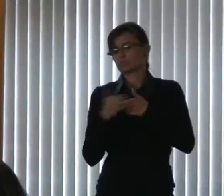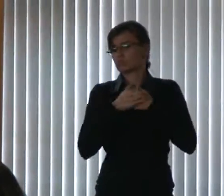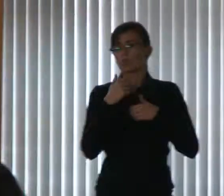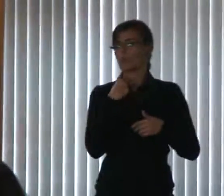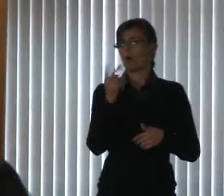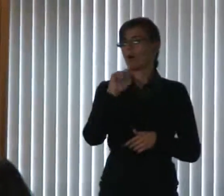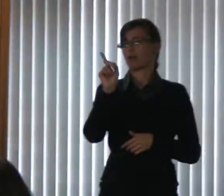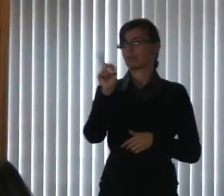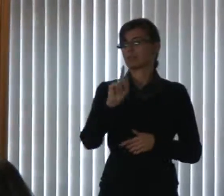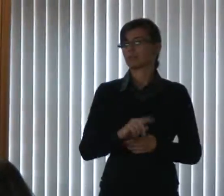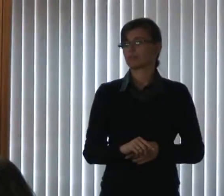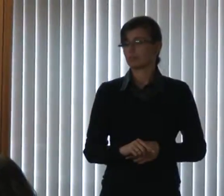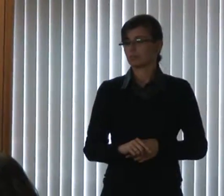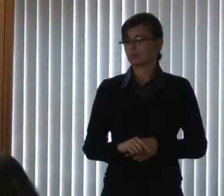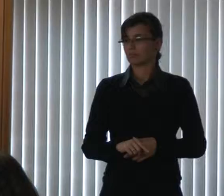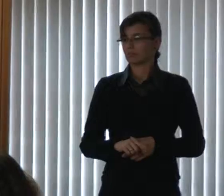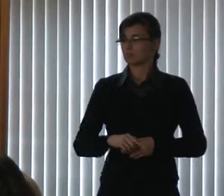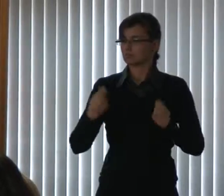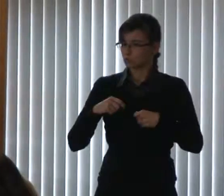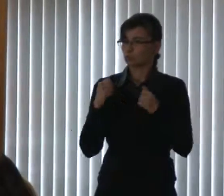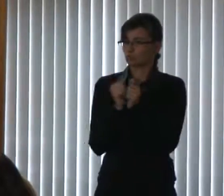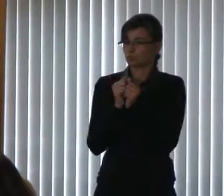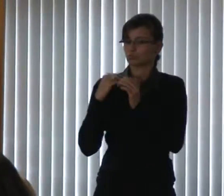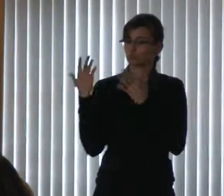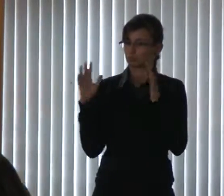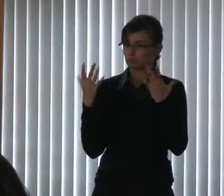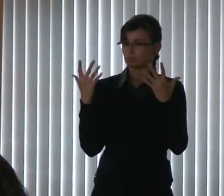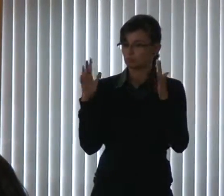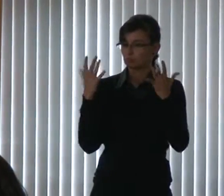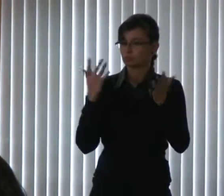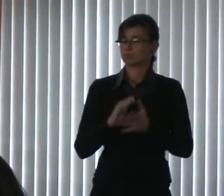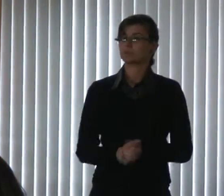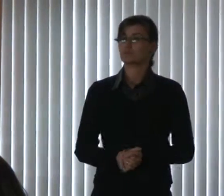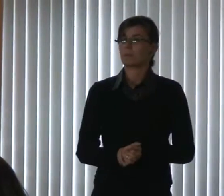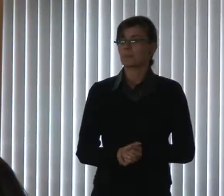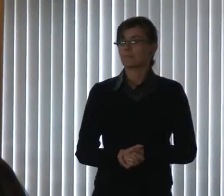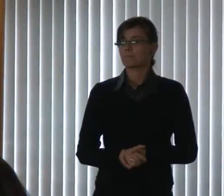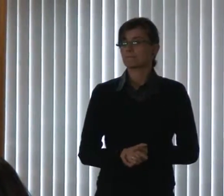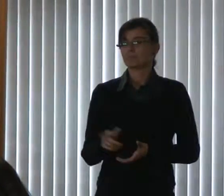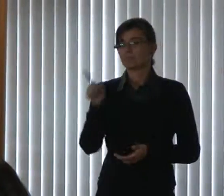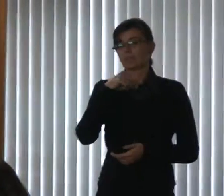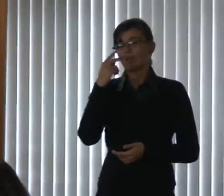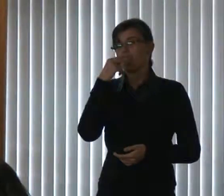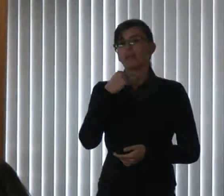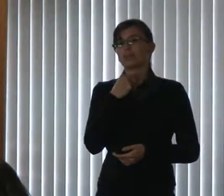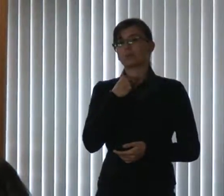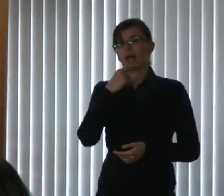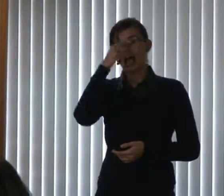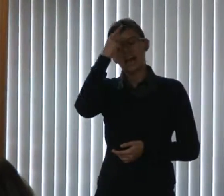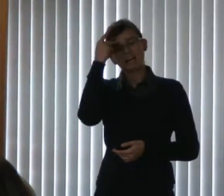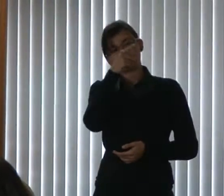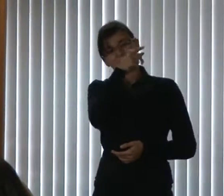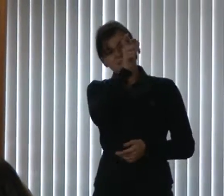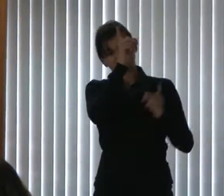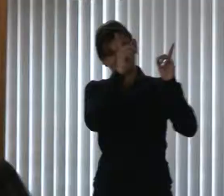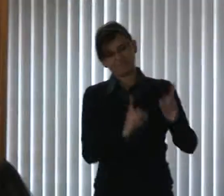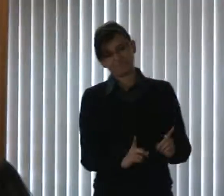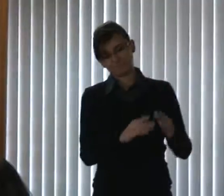quem pode, fora o momento, achar que a pessoa que tem alguma deficiência pode ser inferior às outras. Ao contrário,